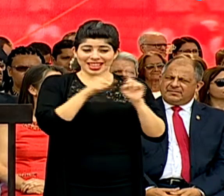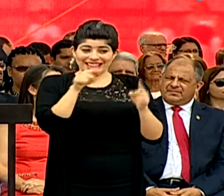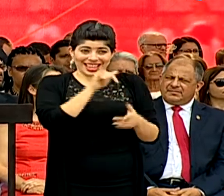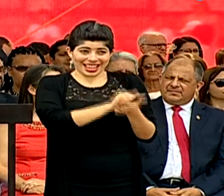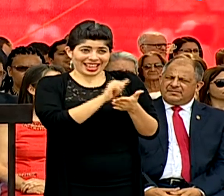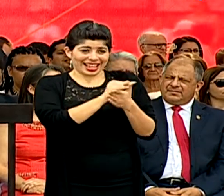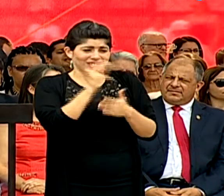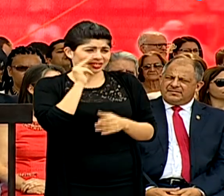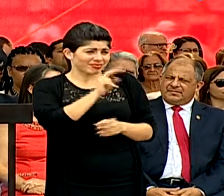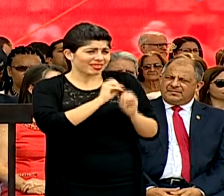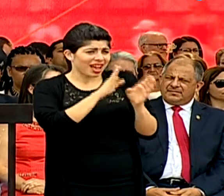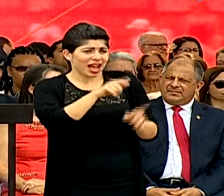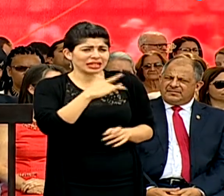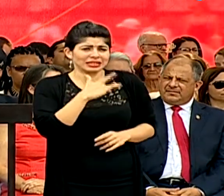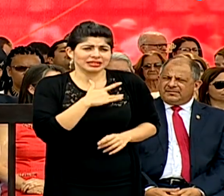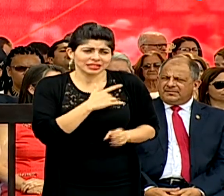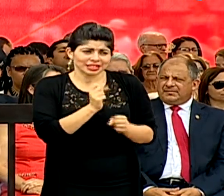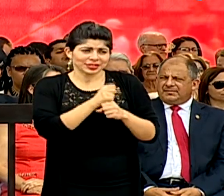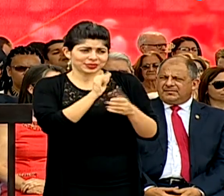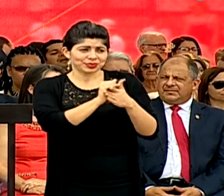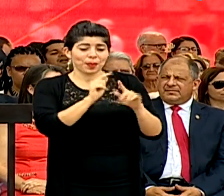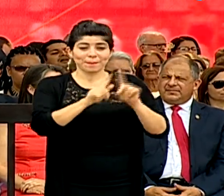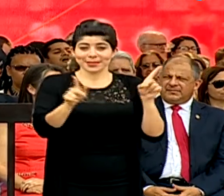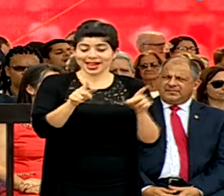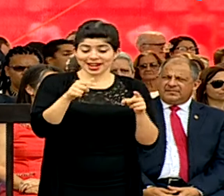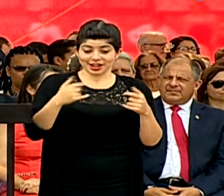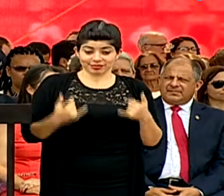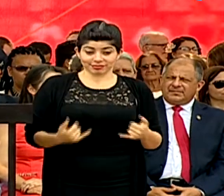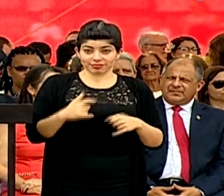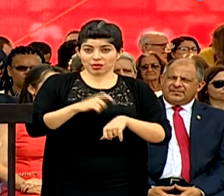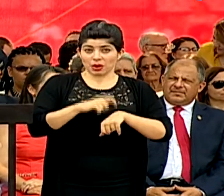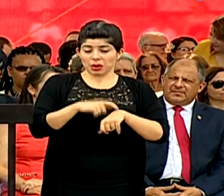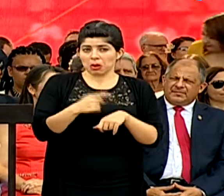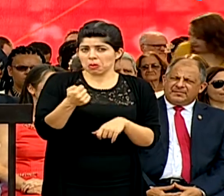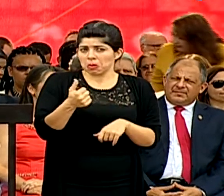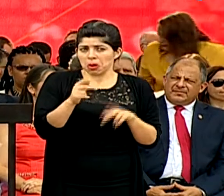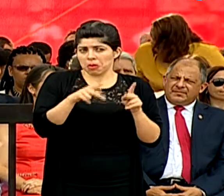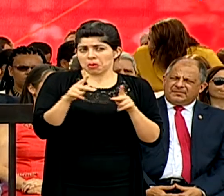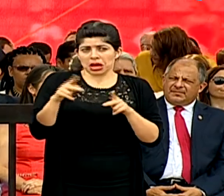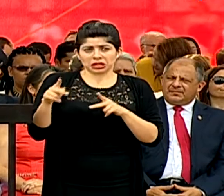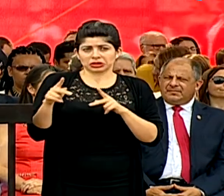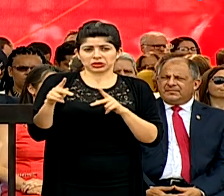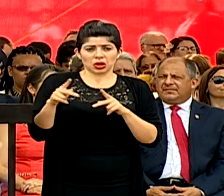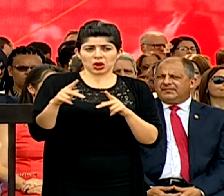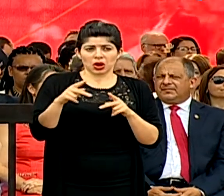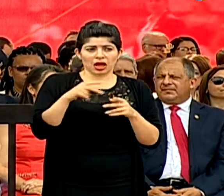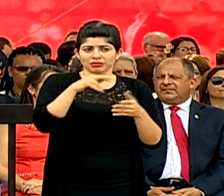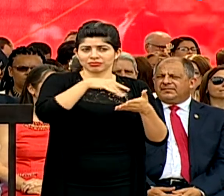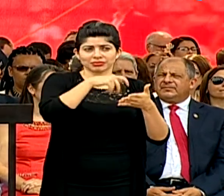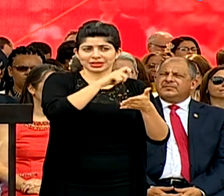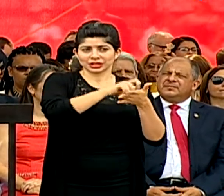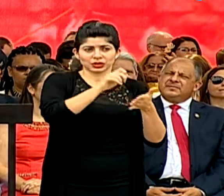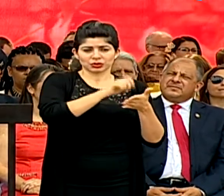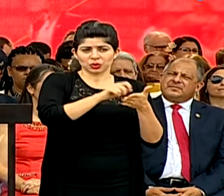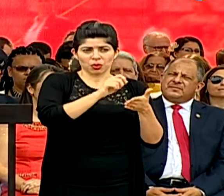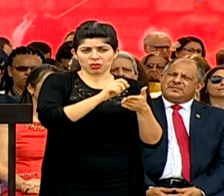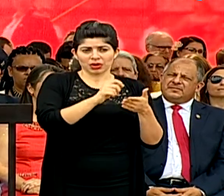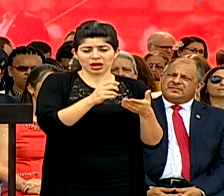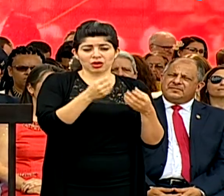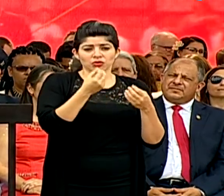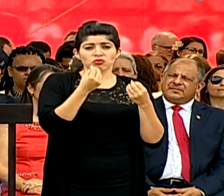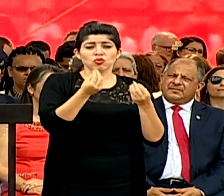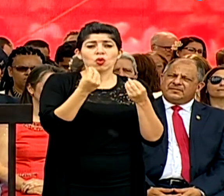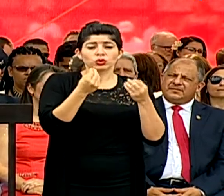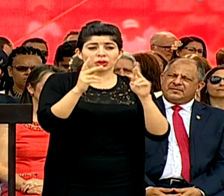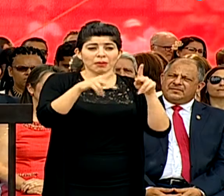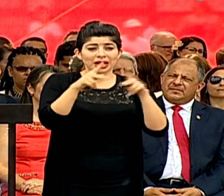notaba la pasión con que ellos lo hacían. Pero en esta época, muy pocas personas fueron a la escuela, y mucha